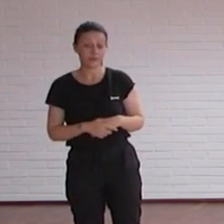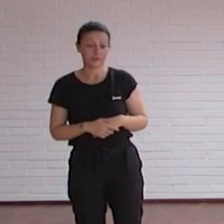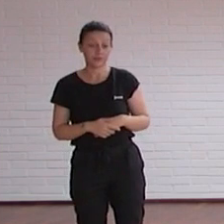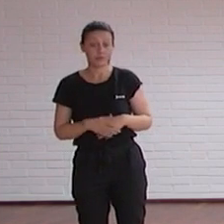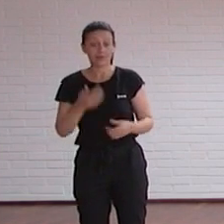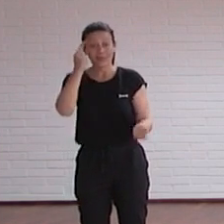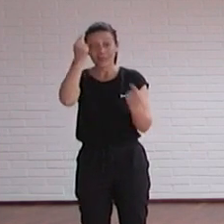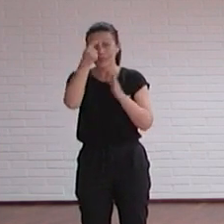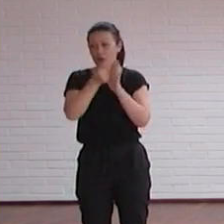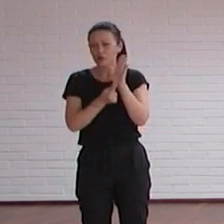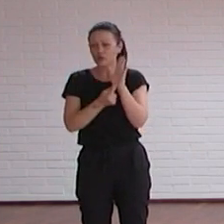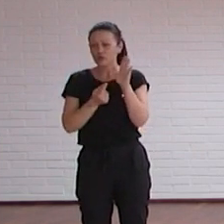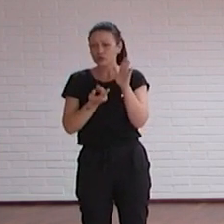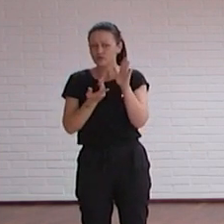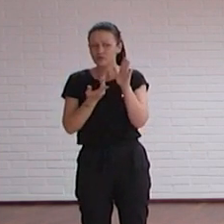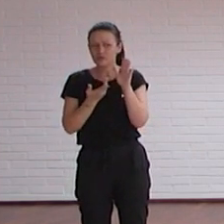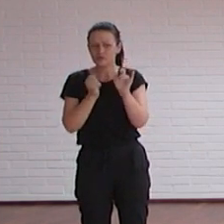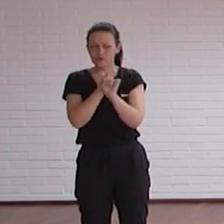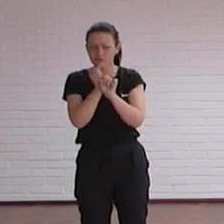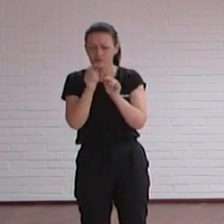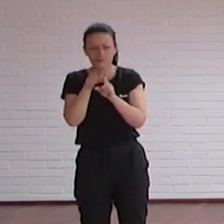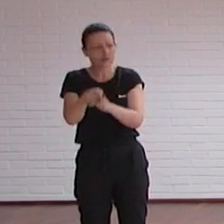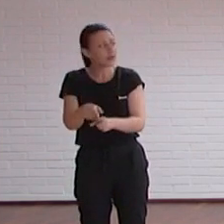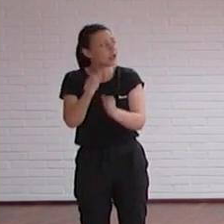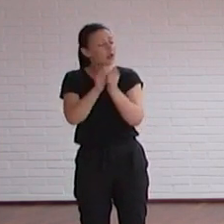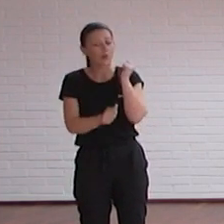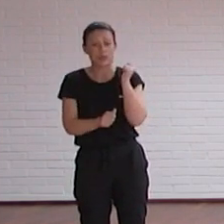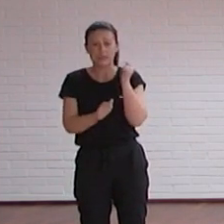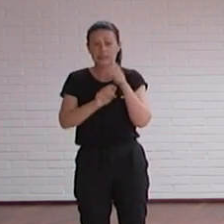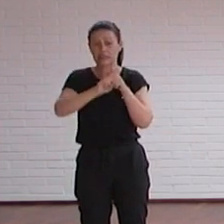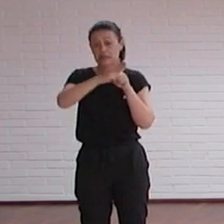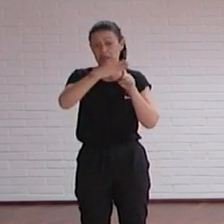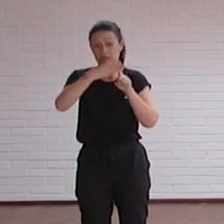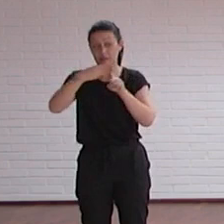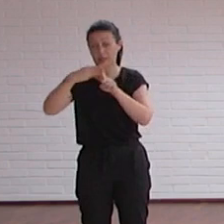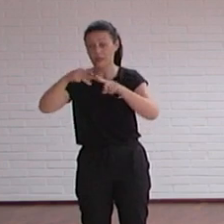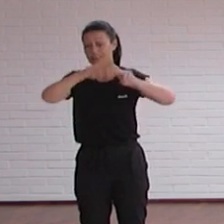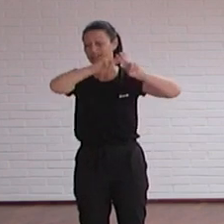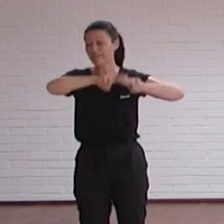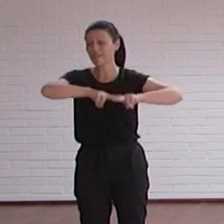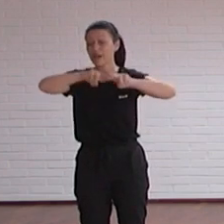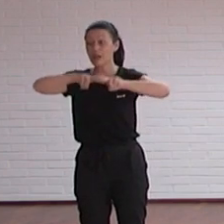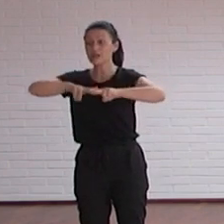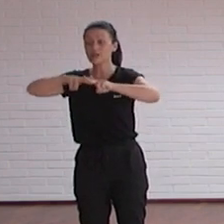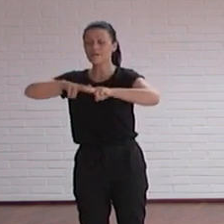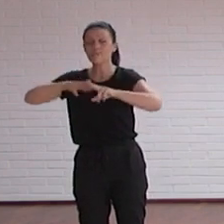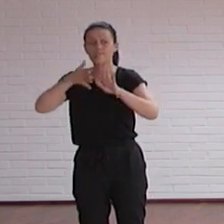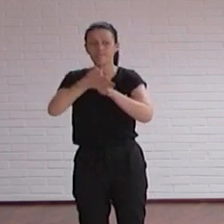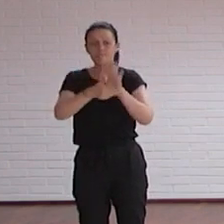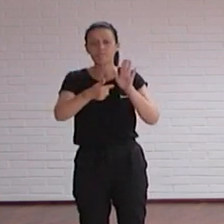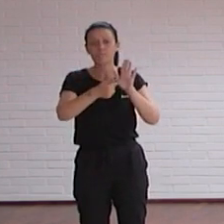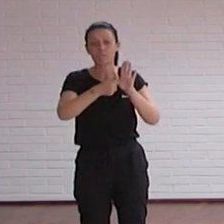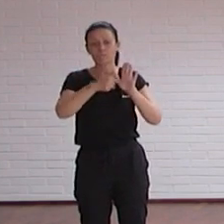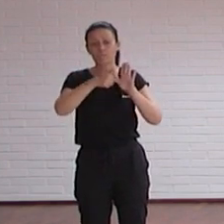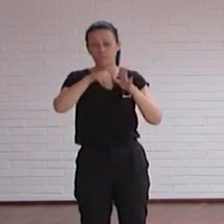qué criterios siguen. Pues pretenden que la muestra de páginas a evaluar sea significativa y que